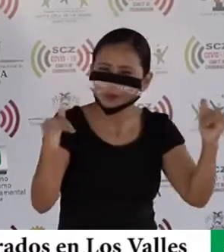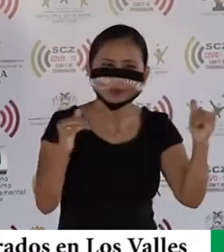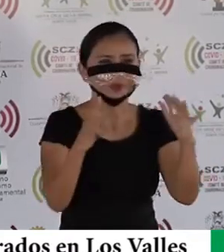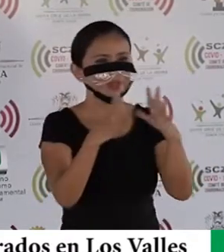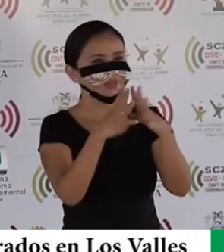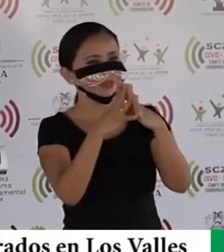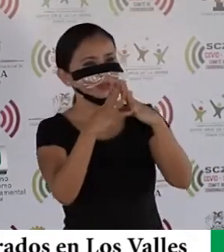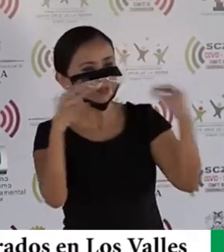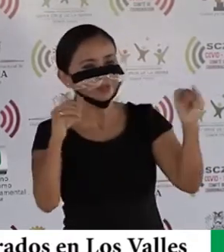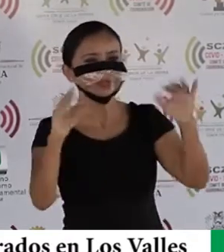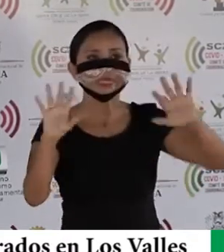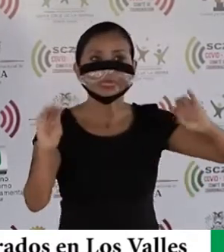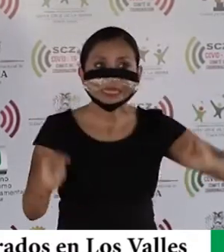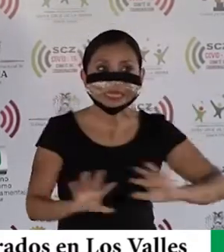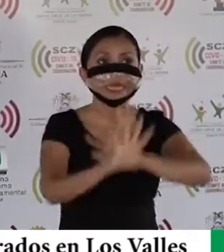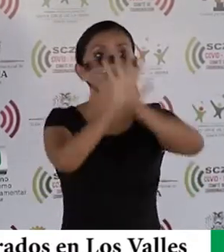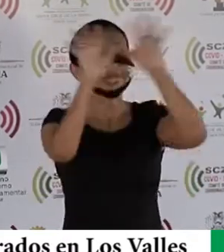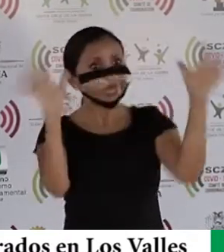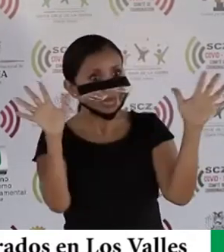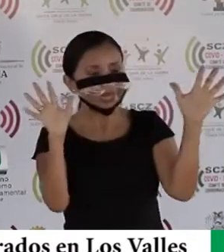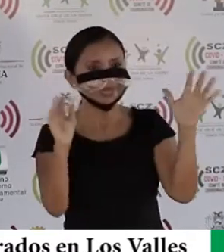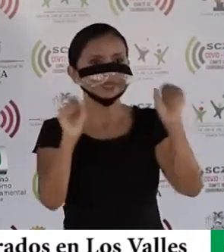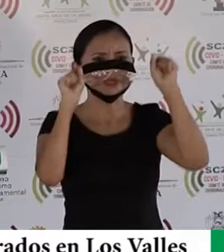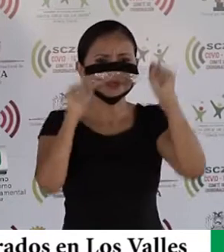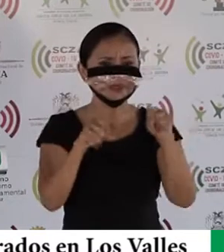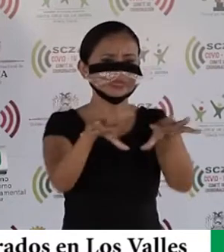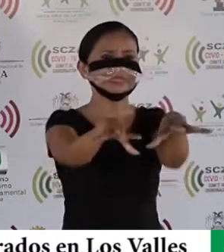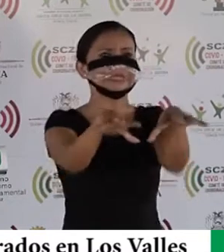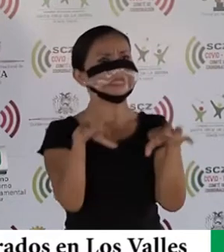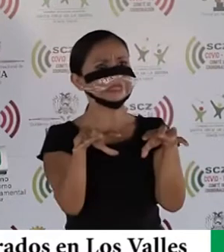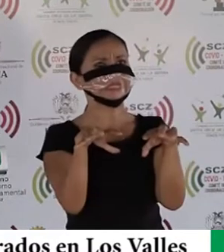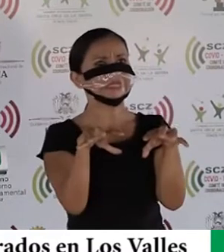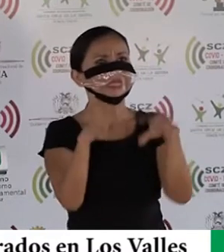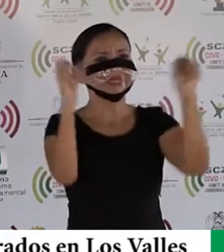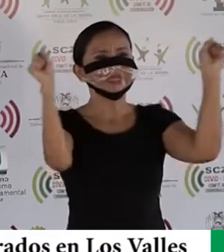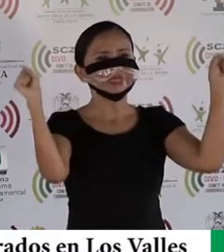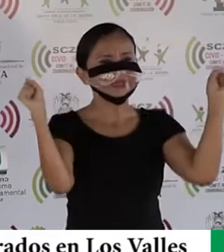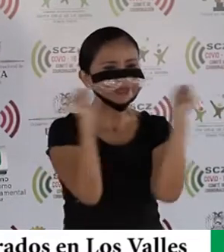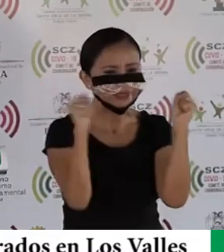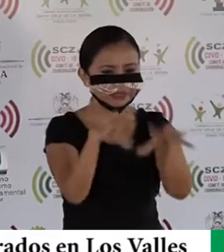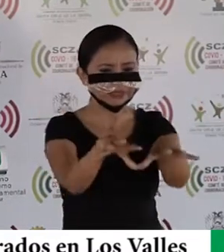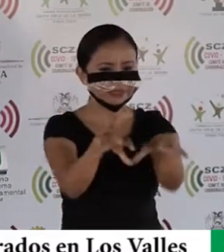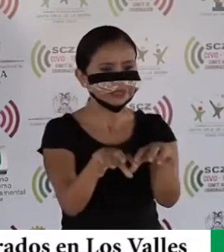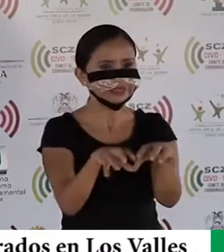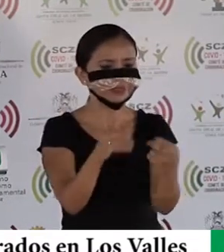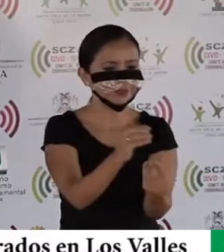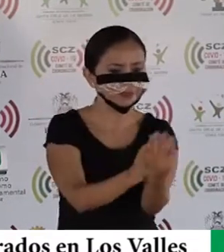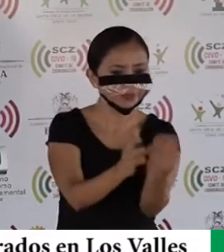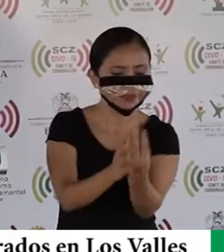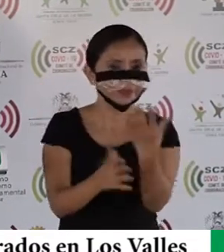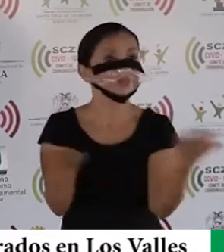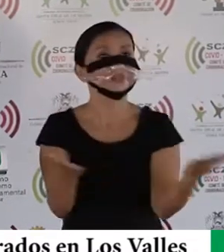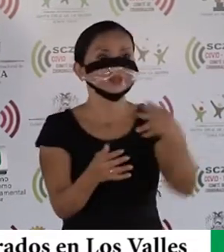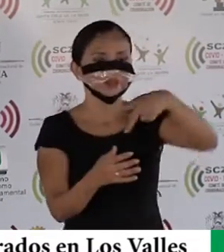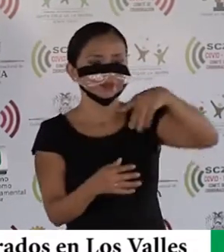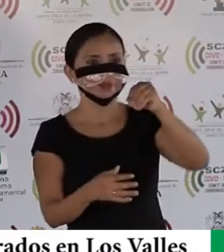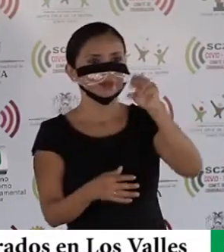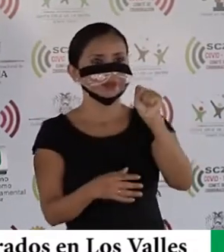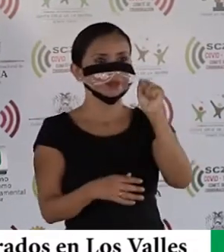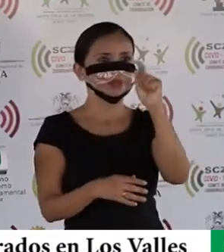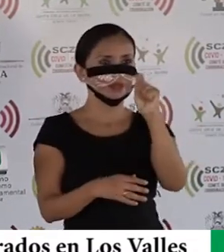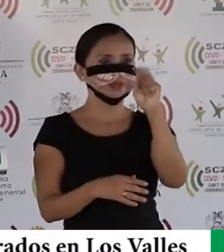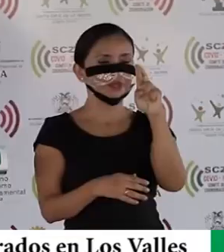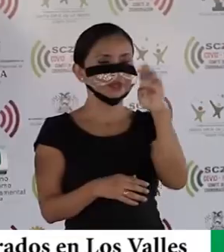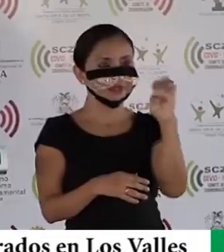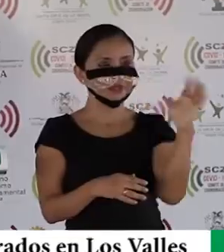claras de que se registren heladas en Postrel Valle y Valle